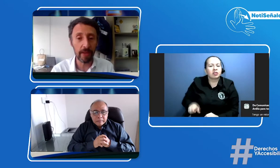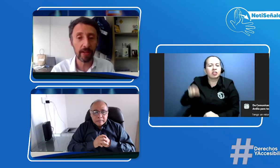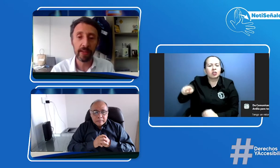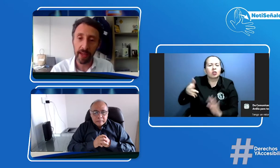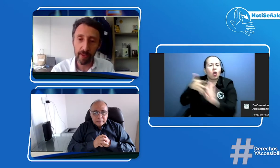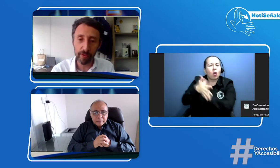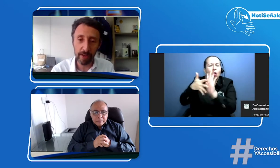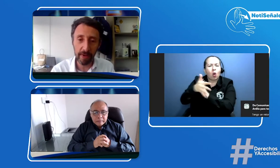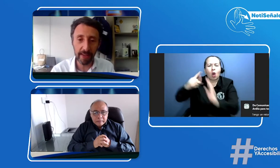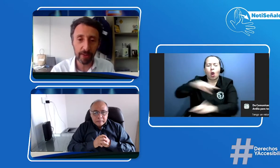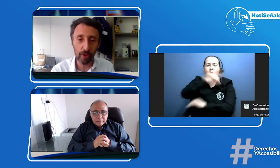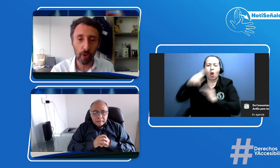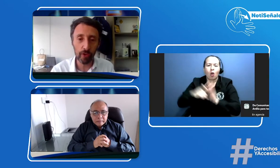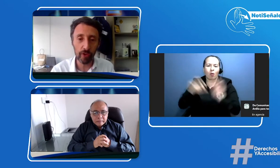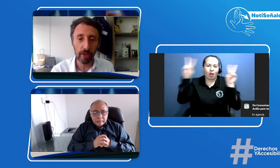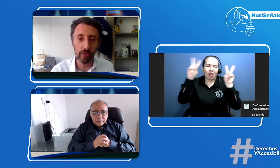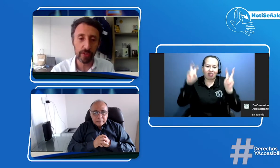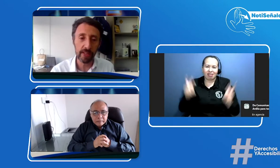esos temas a todos ustedes